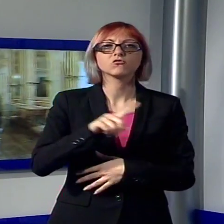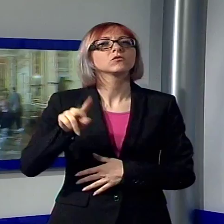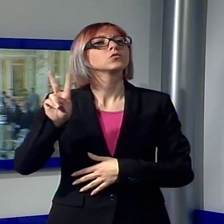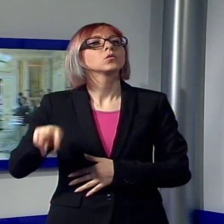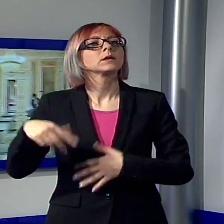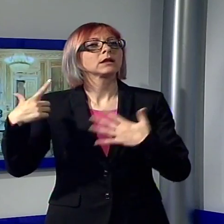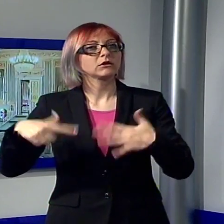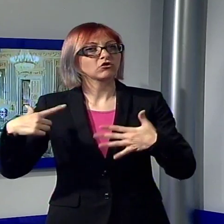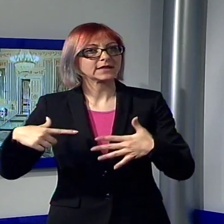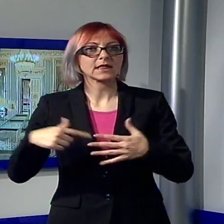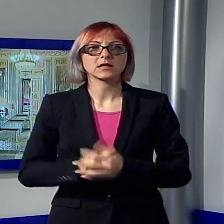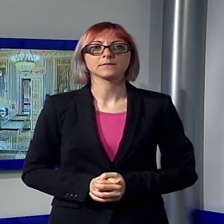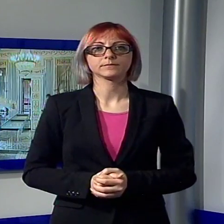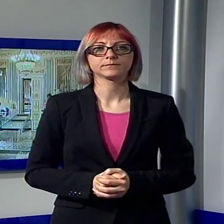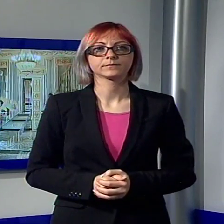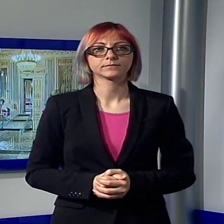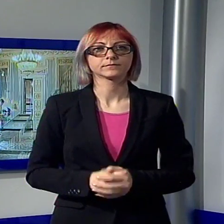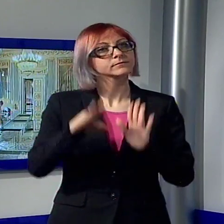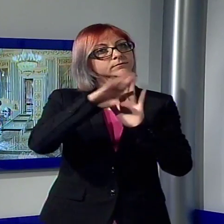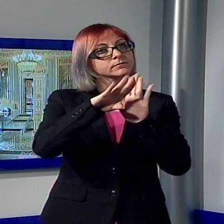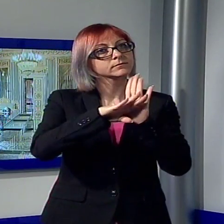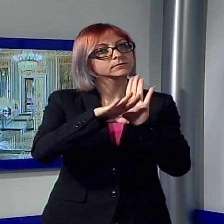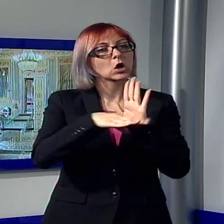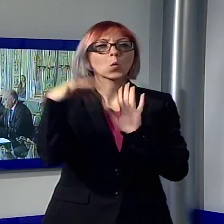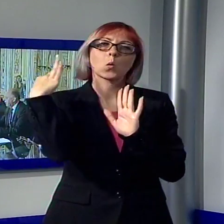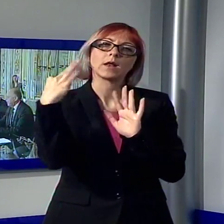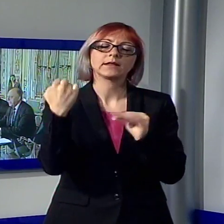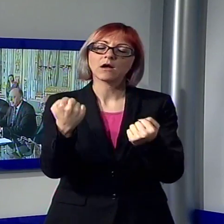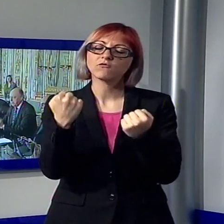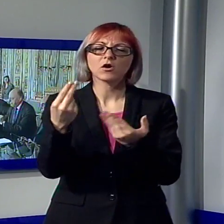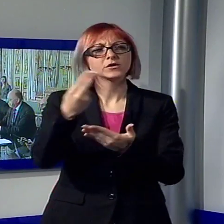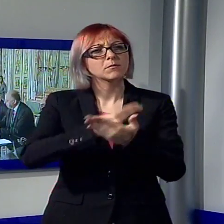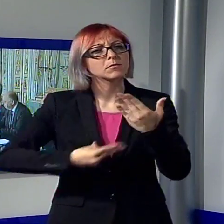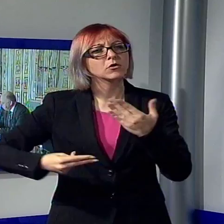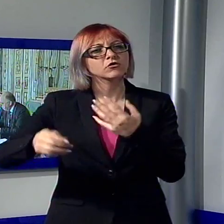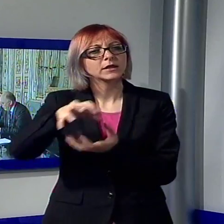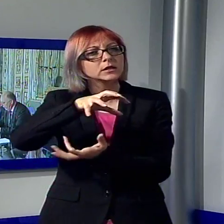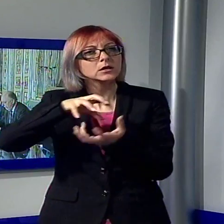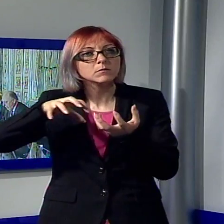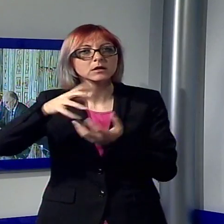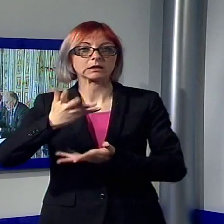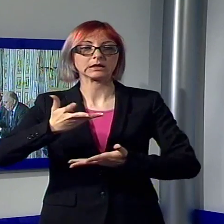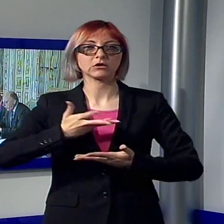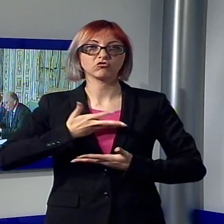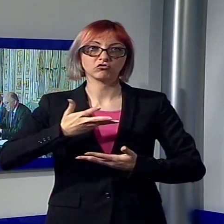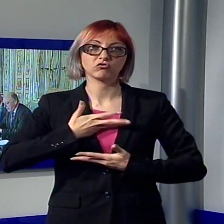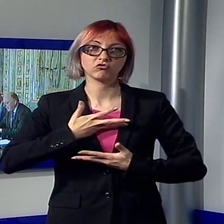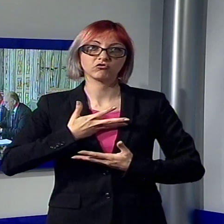che punta su proposte di qualità e progetti multidisciplinari capaci di legare il linguaggio del melodramma a quello della